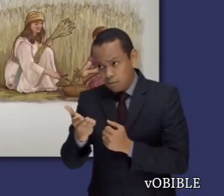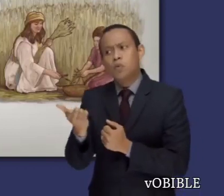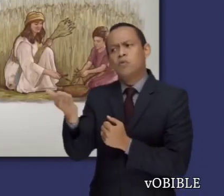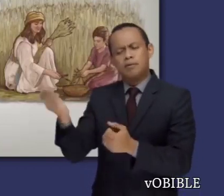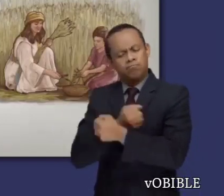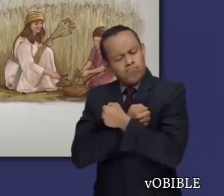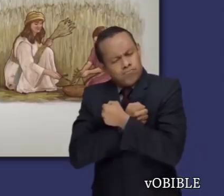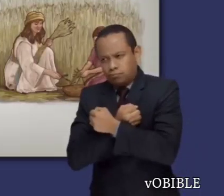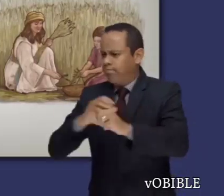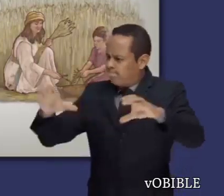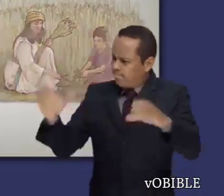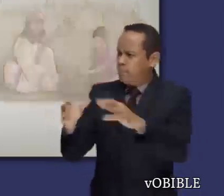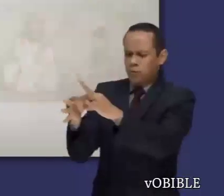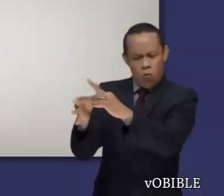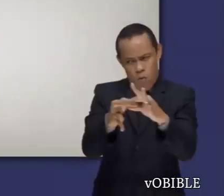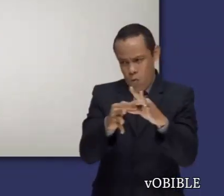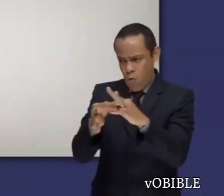pueblo debía hacer lo mismo.